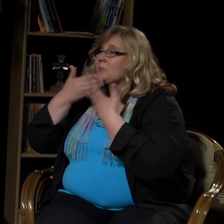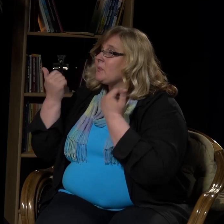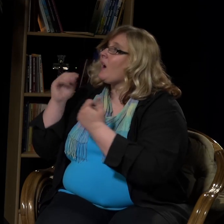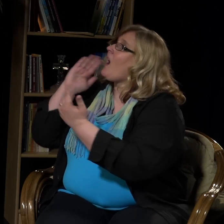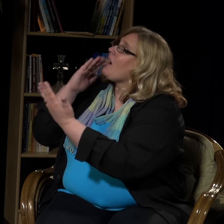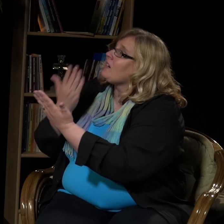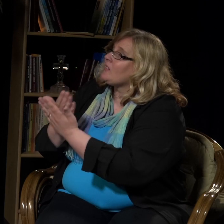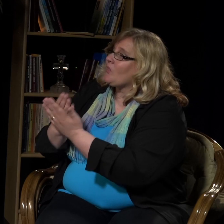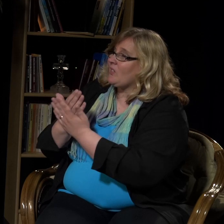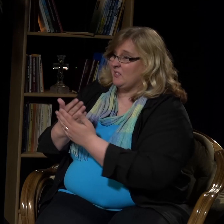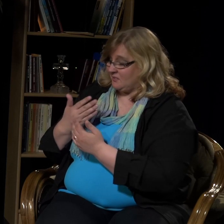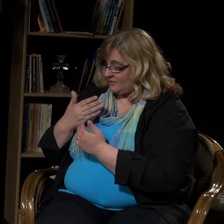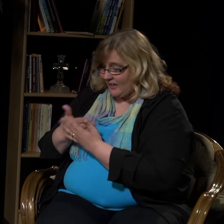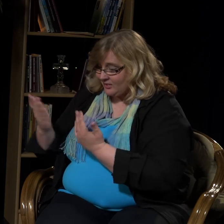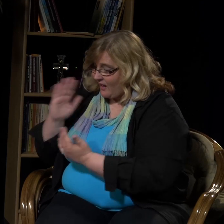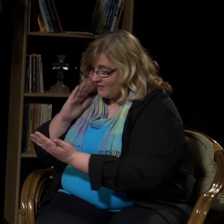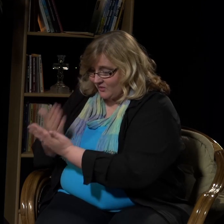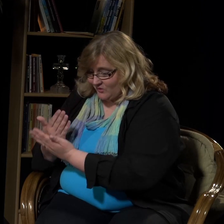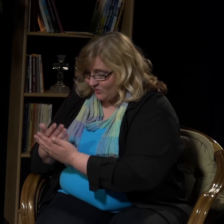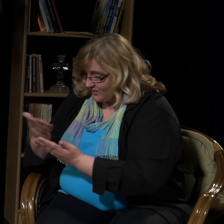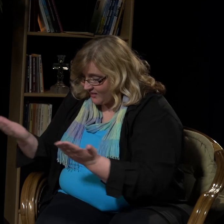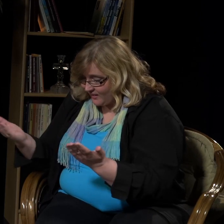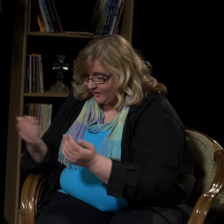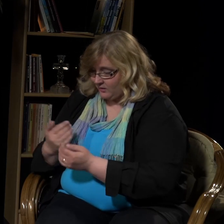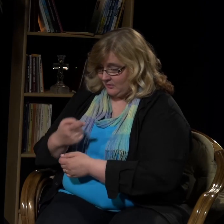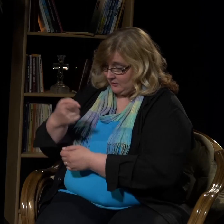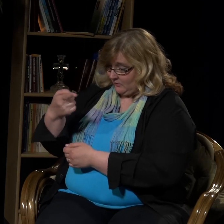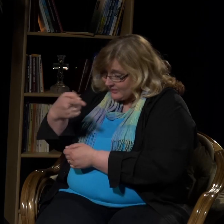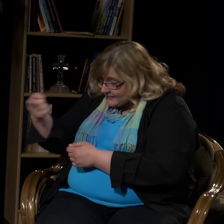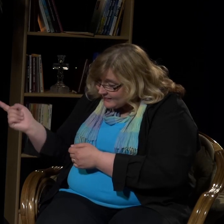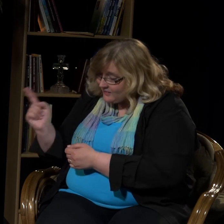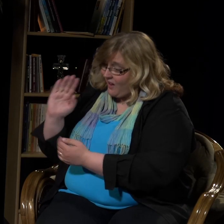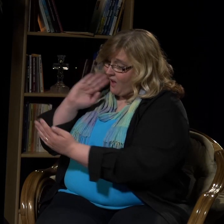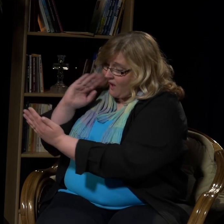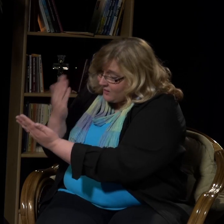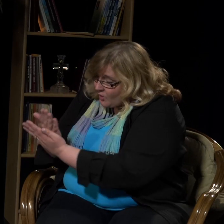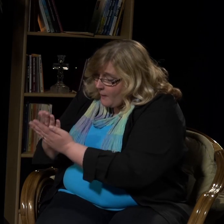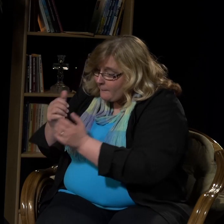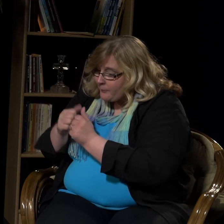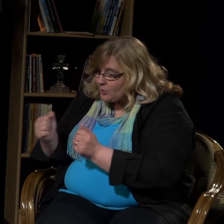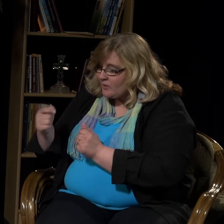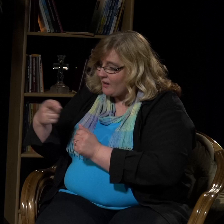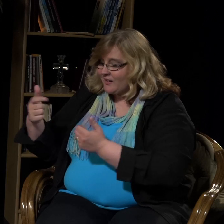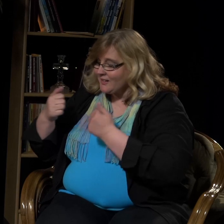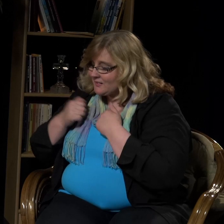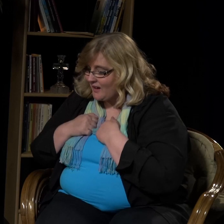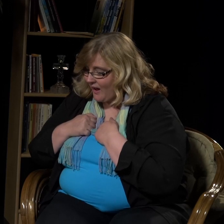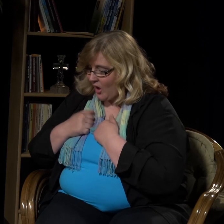Te anotte, mutta ette saa, koska anotte kelvottomasti kuluttaaksenne